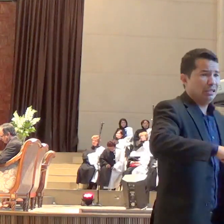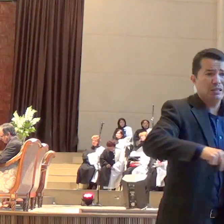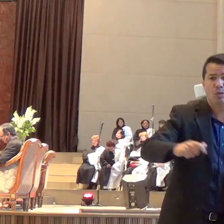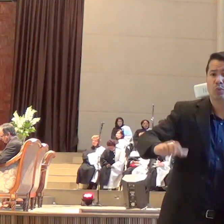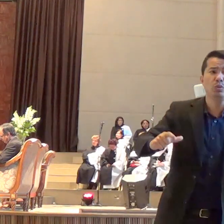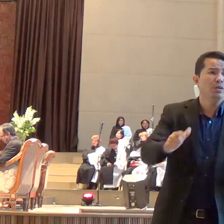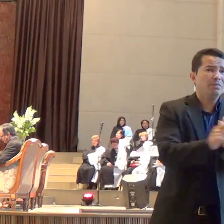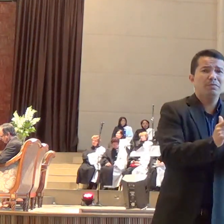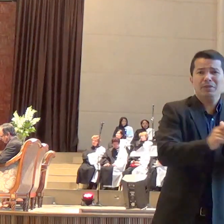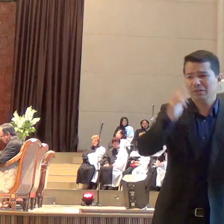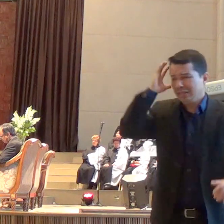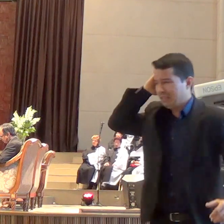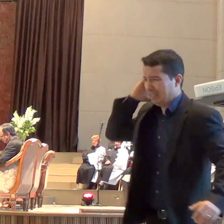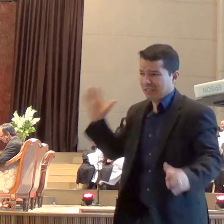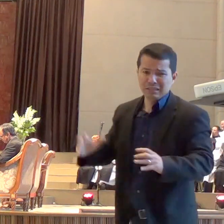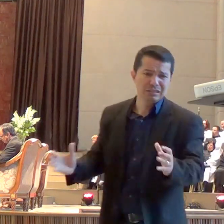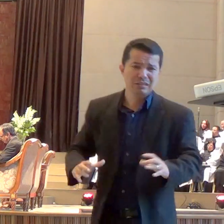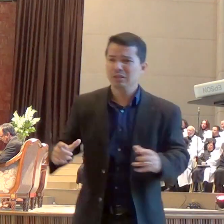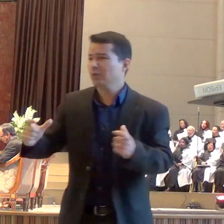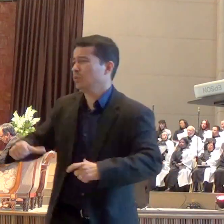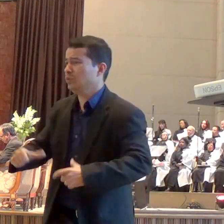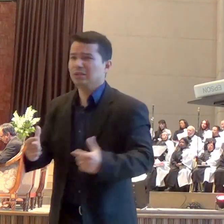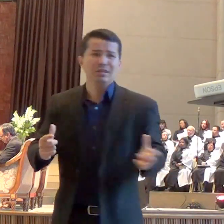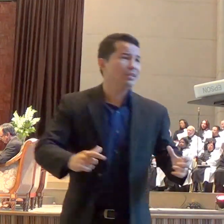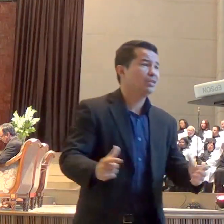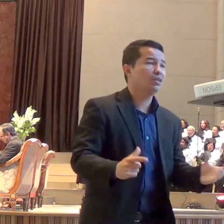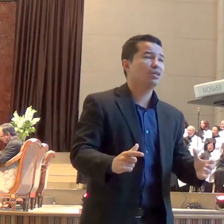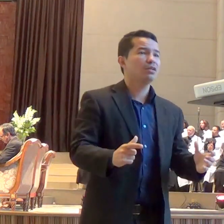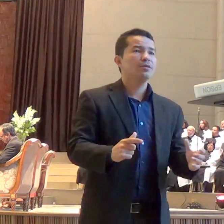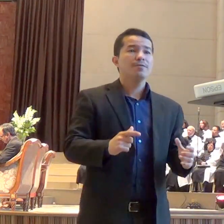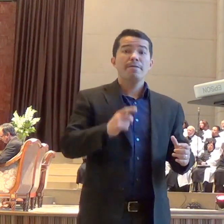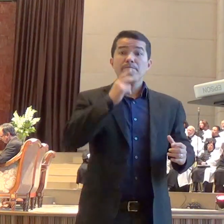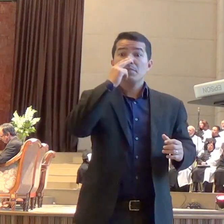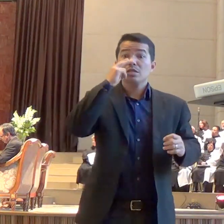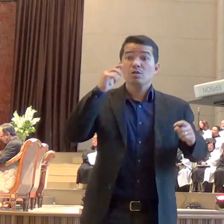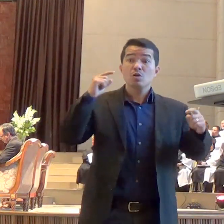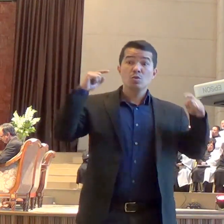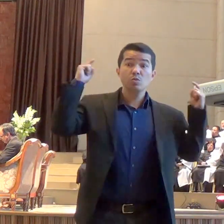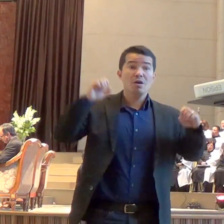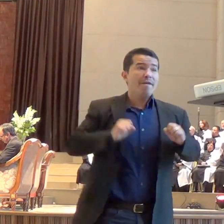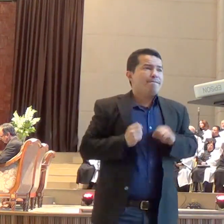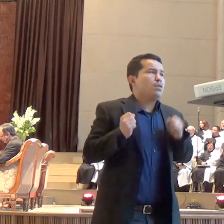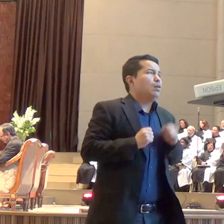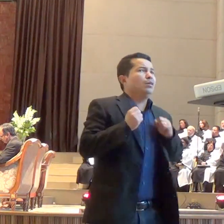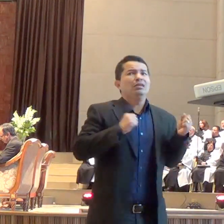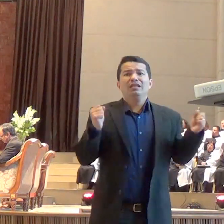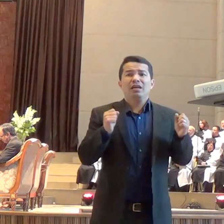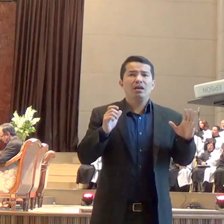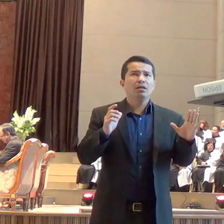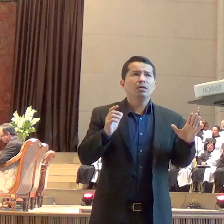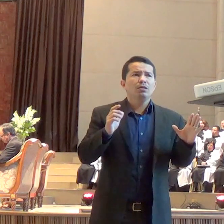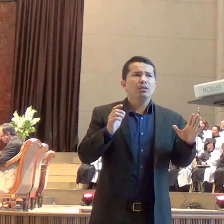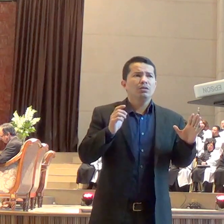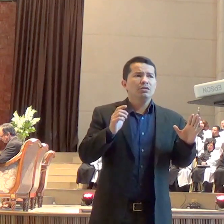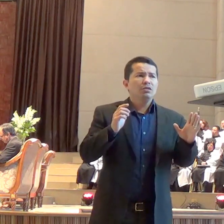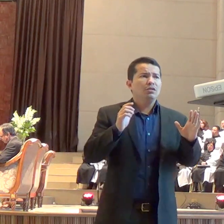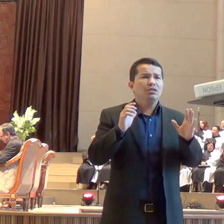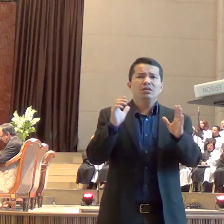envelope com os papéis. E quando ela estava desesperada, ela disse assim, Jesus, se o Senhor existe